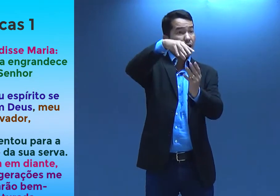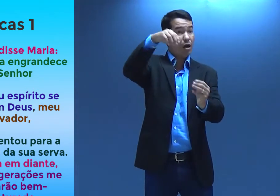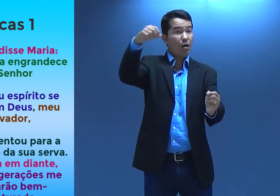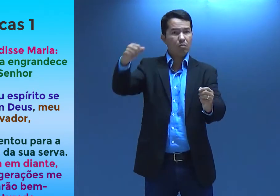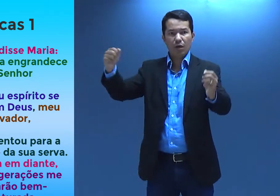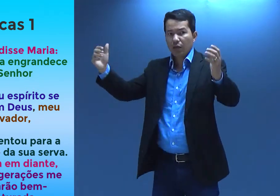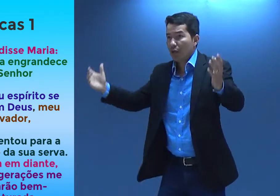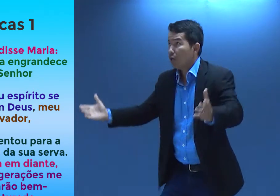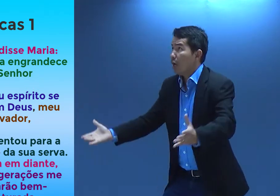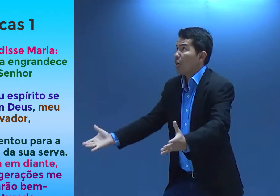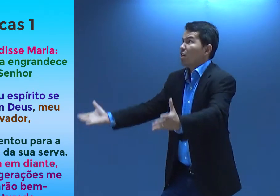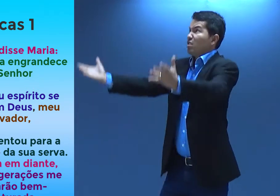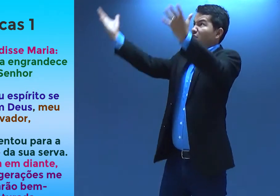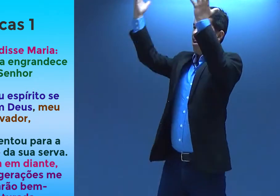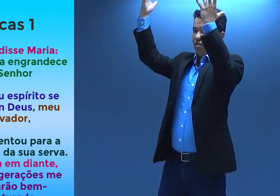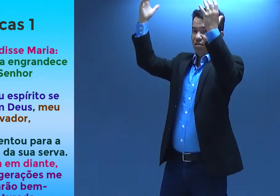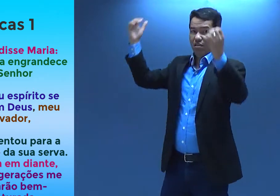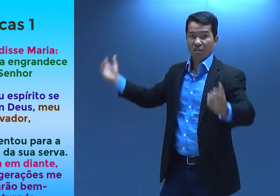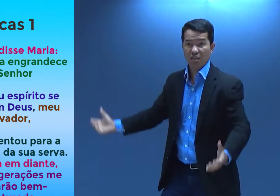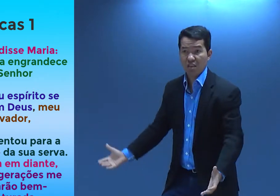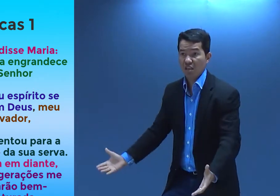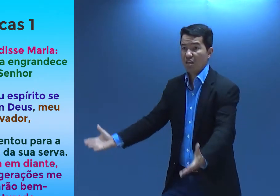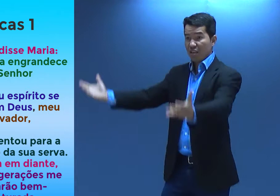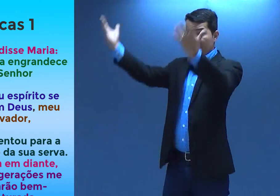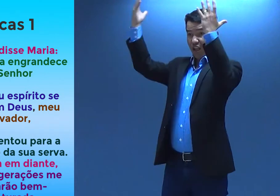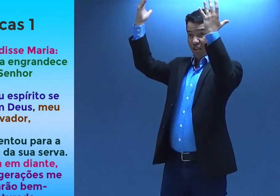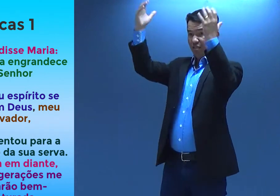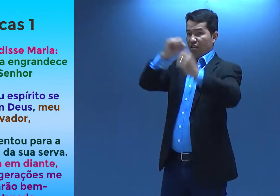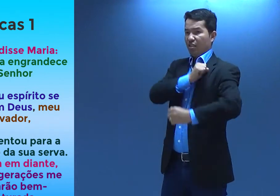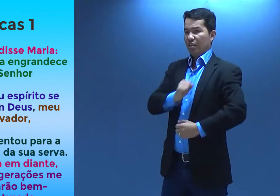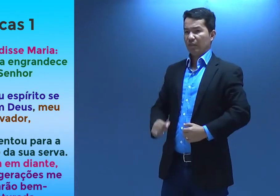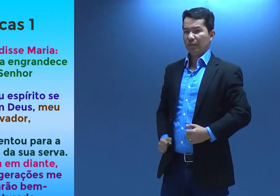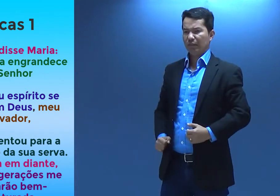Você pode falar que a minha alma engrandece ao Senhor.